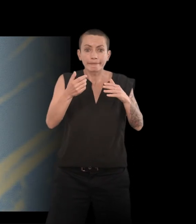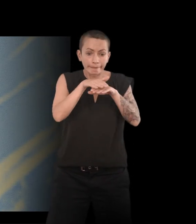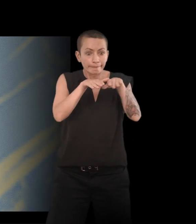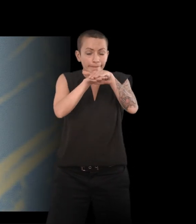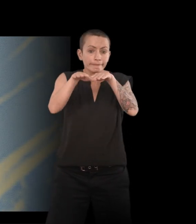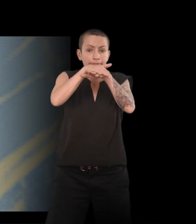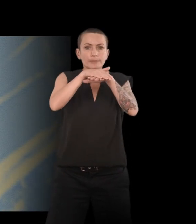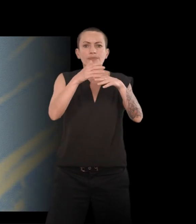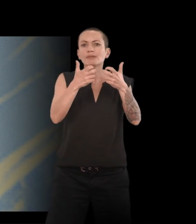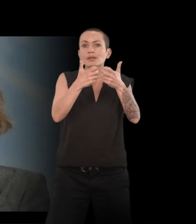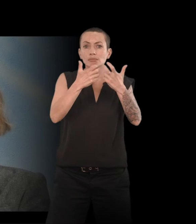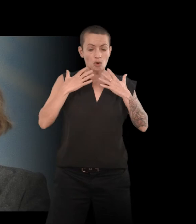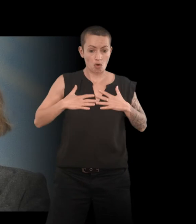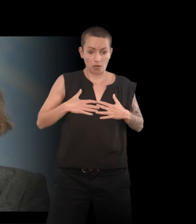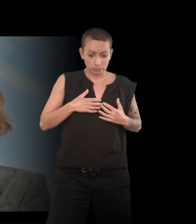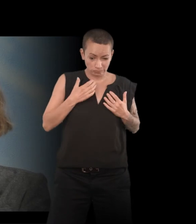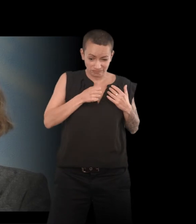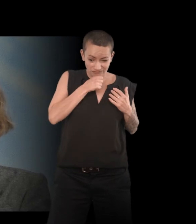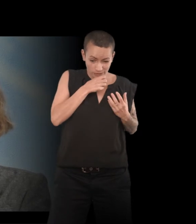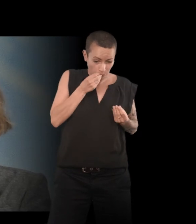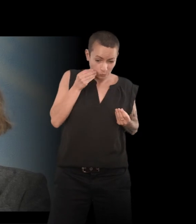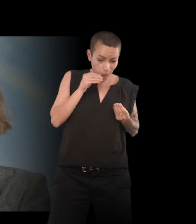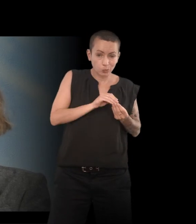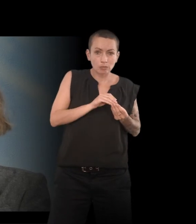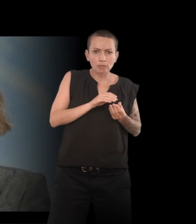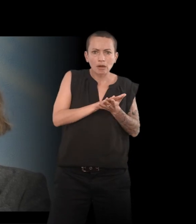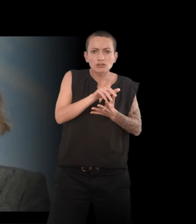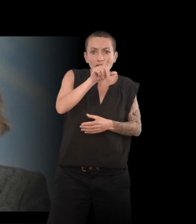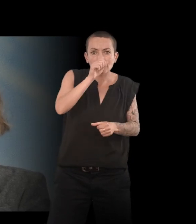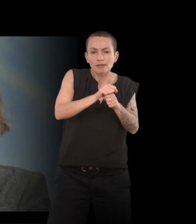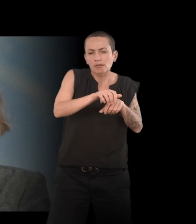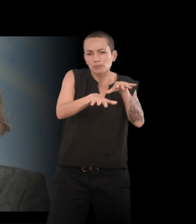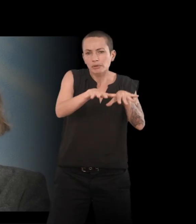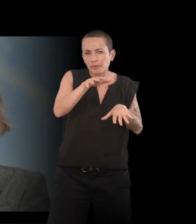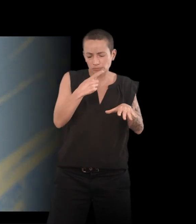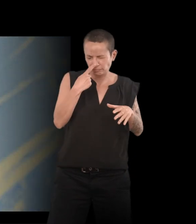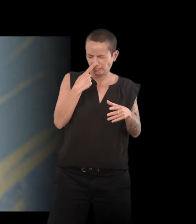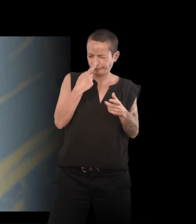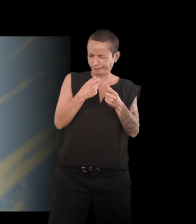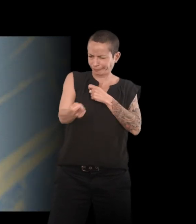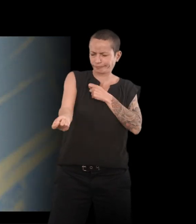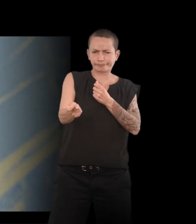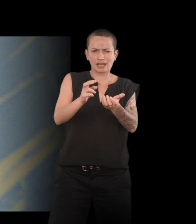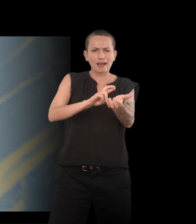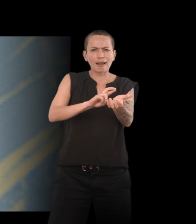prématurément vieilli, alors qu'on a encore une vingtaine d'années, donc il y a des temporalités impossibles à concilier.